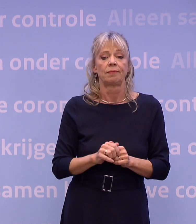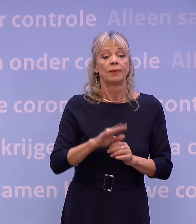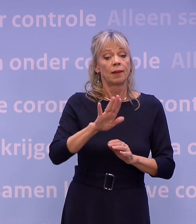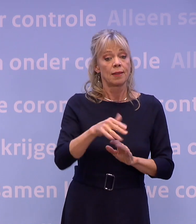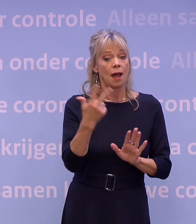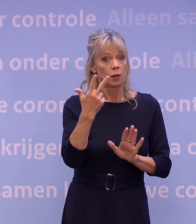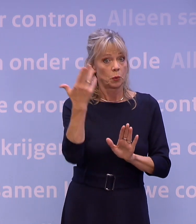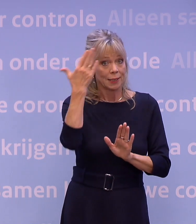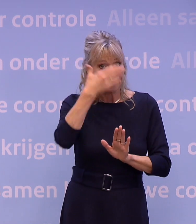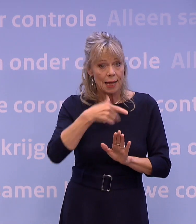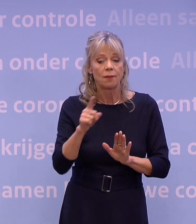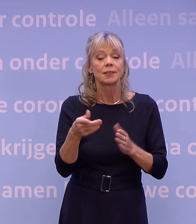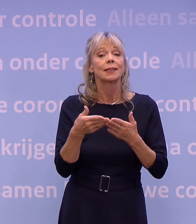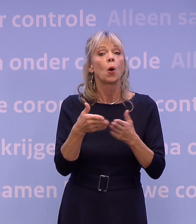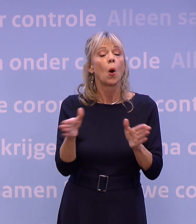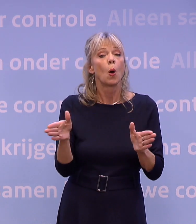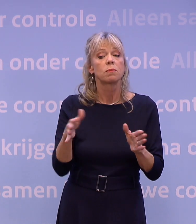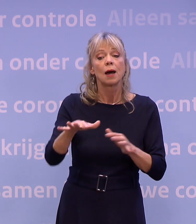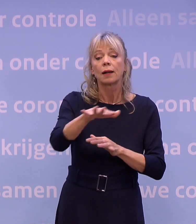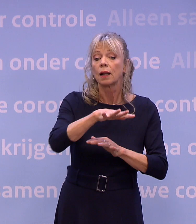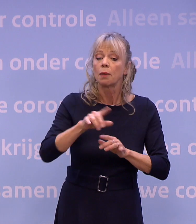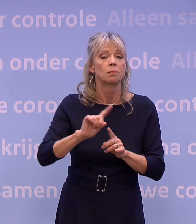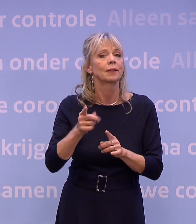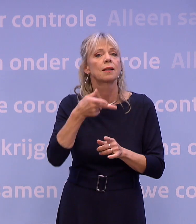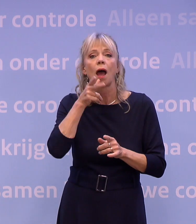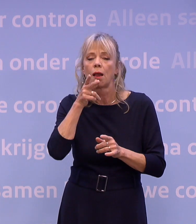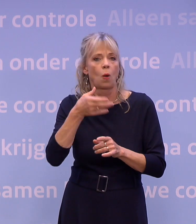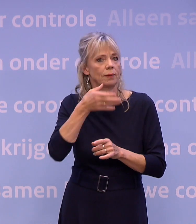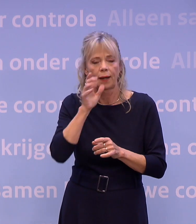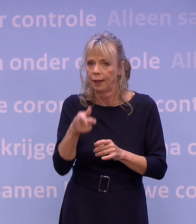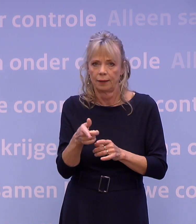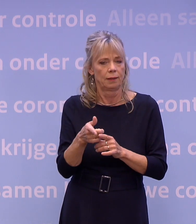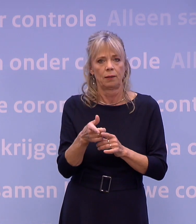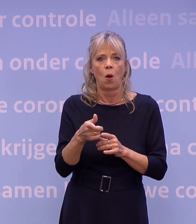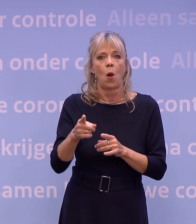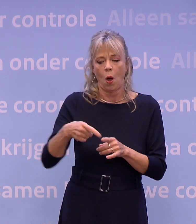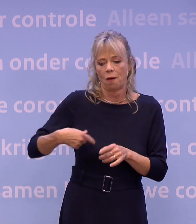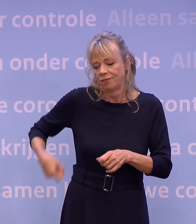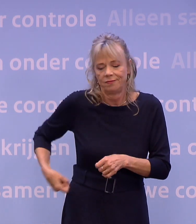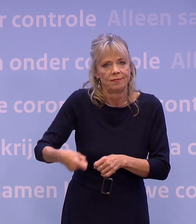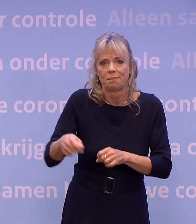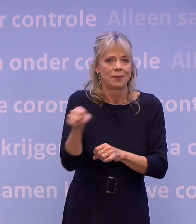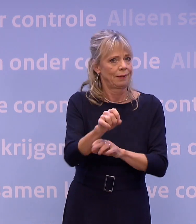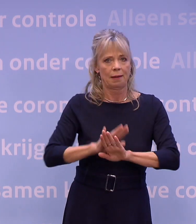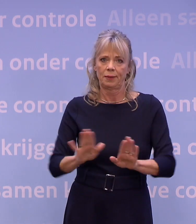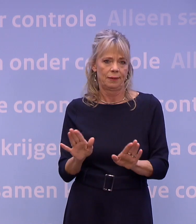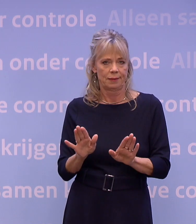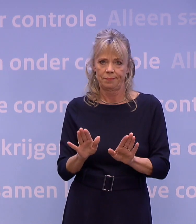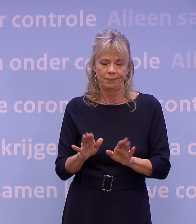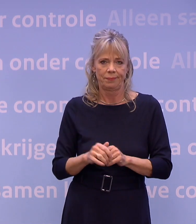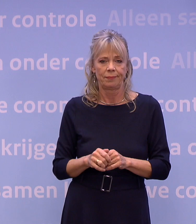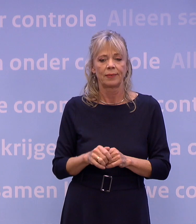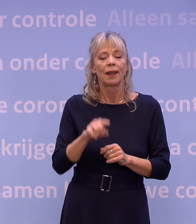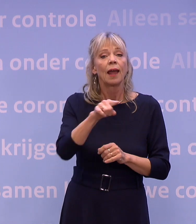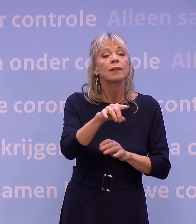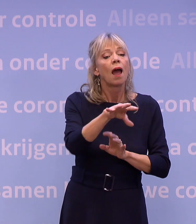acht uur s'avonds in de openbare ruimte alcohol te drinken of bijen te hebben. En voor de volledigheid, het afhaalloket